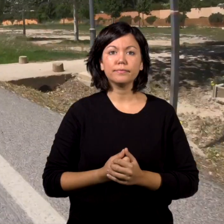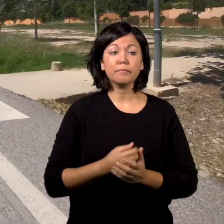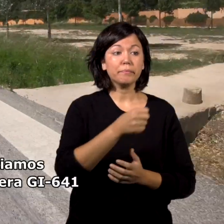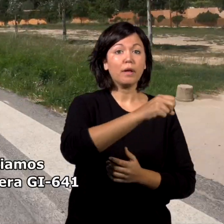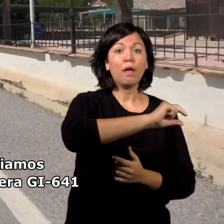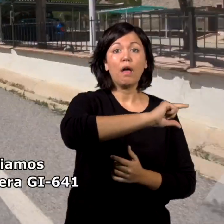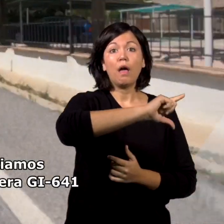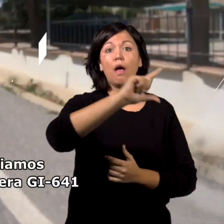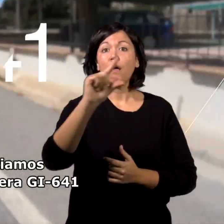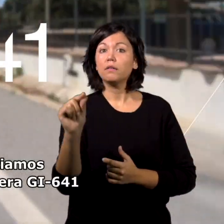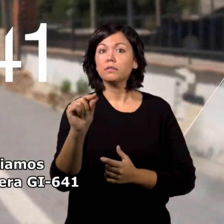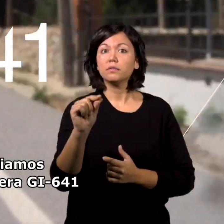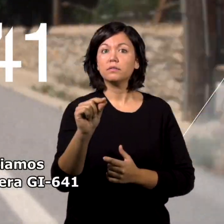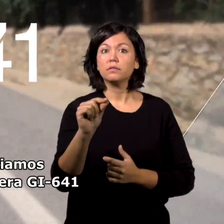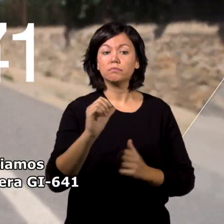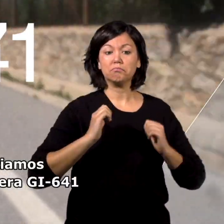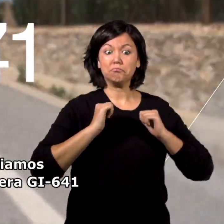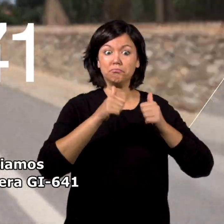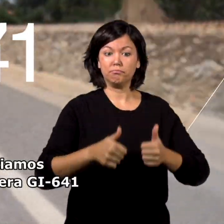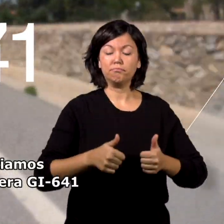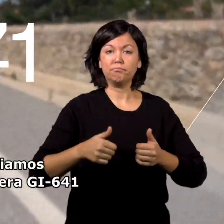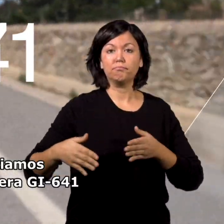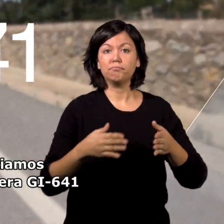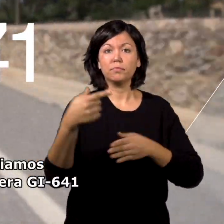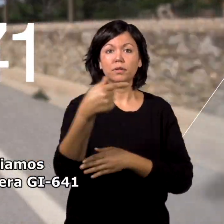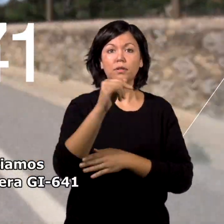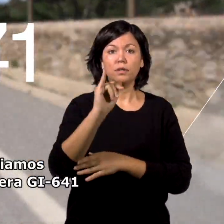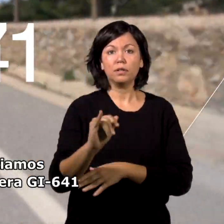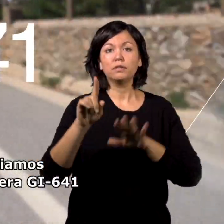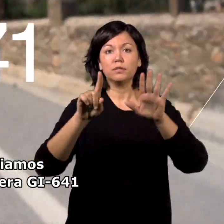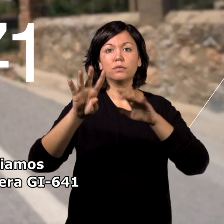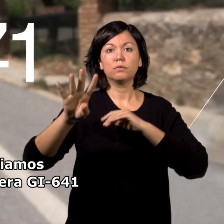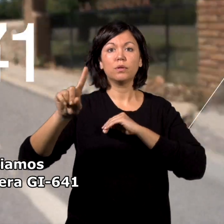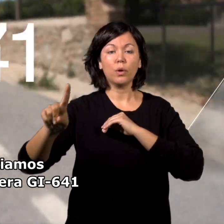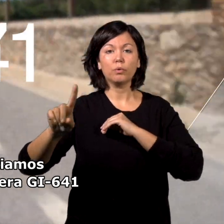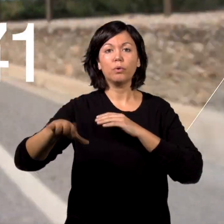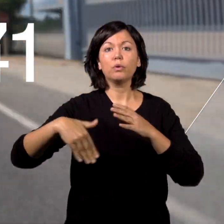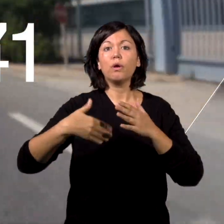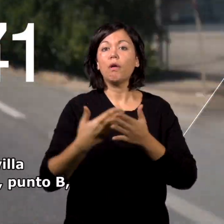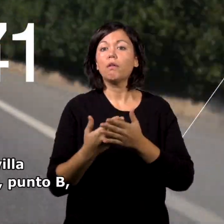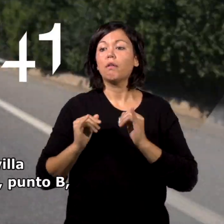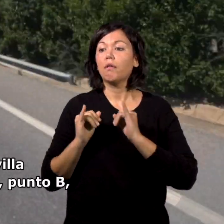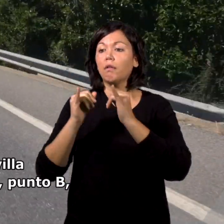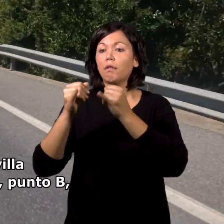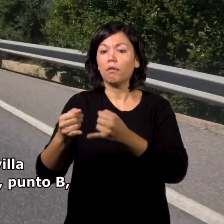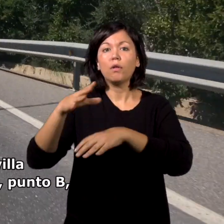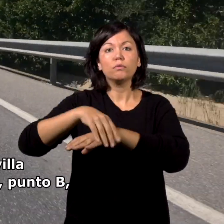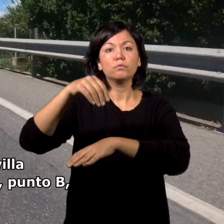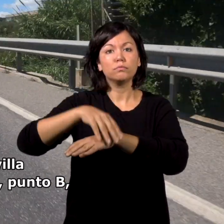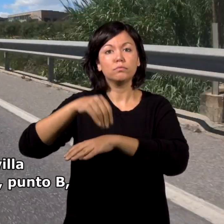Desde L'Astartit iniciamos el itinerario por la carretera GI 641 hasta llegar a la villa de Turruella de